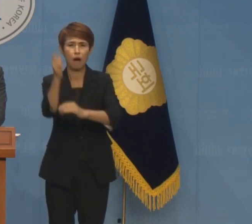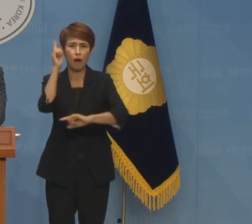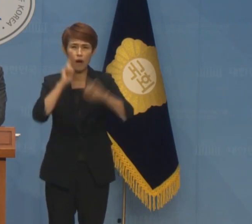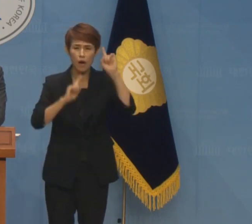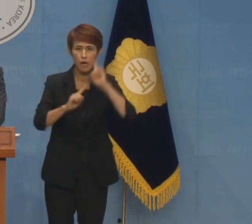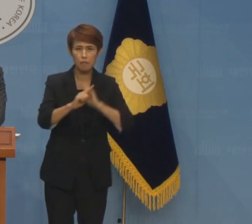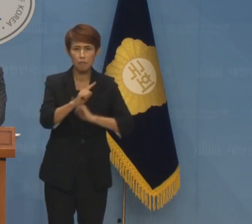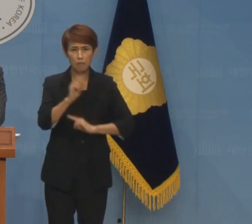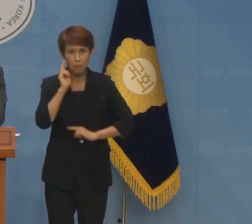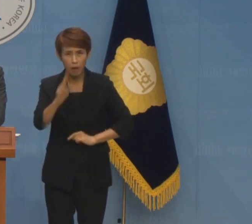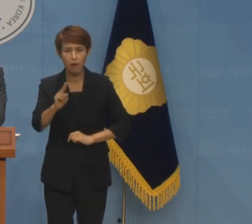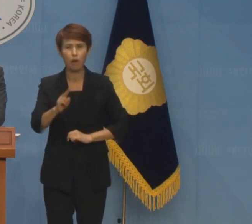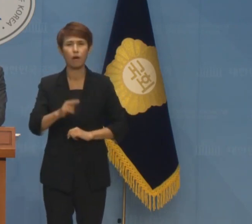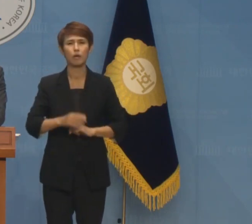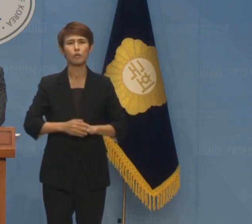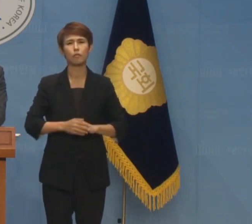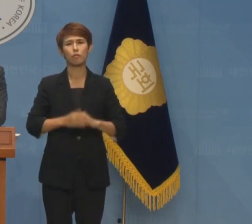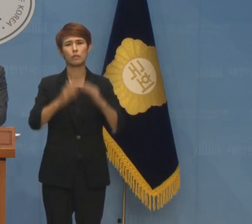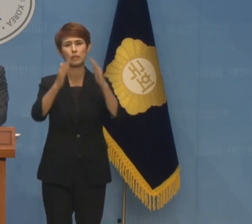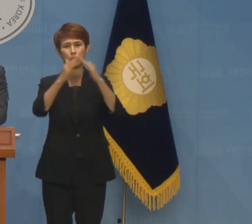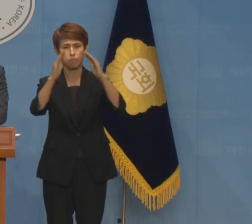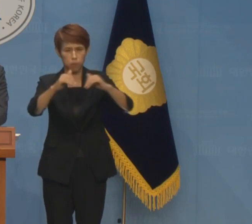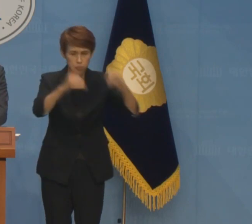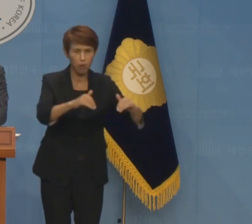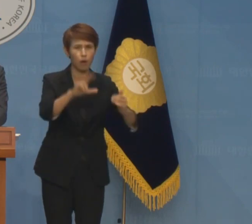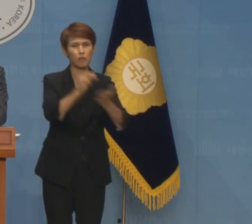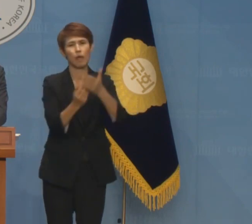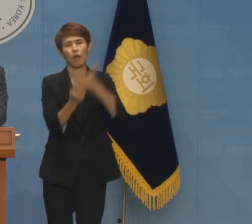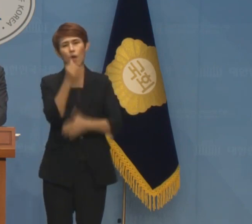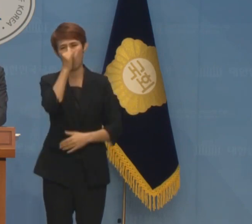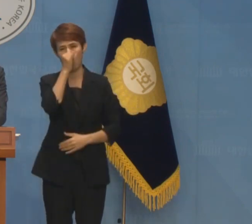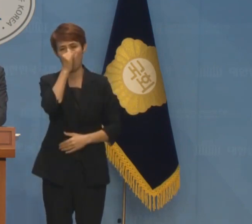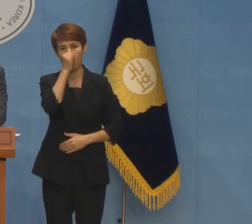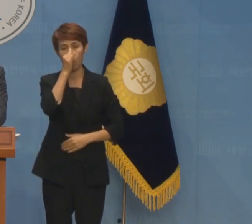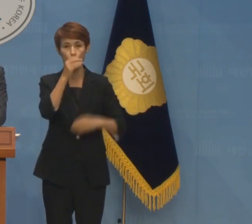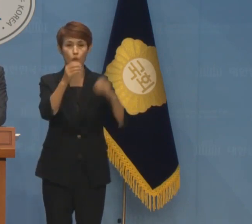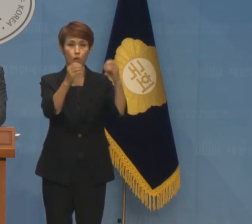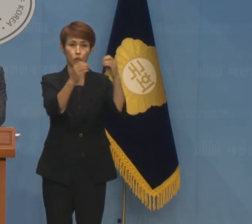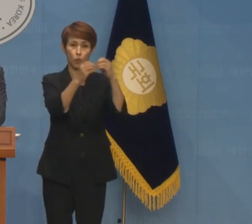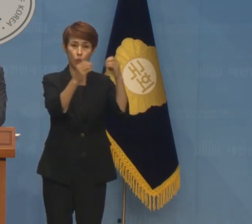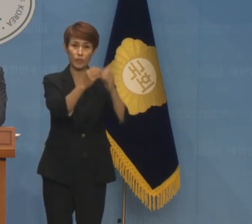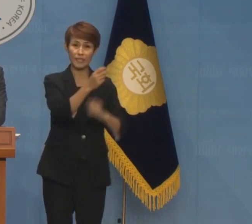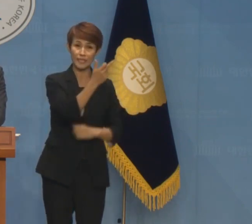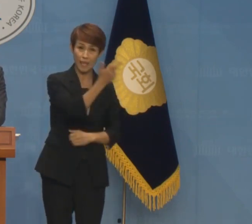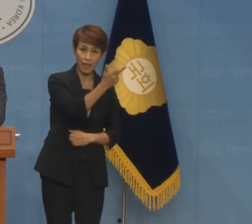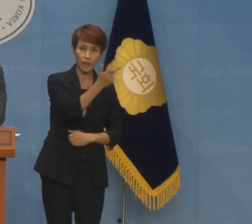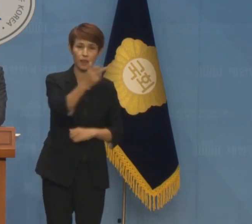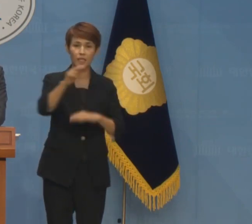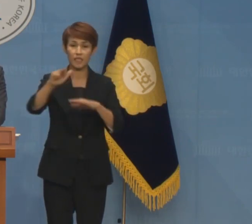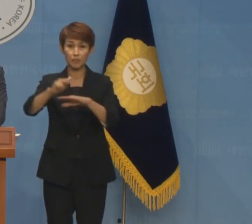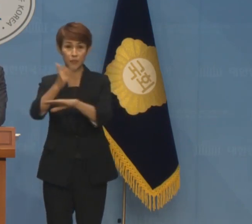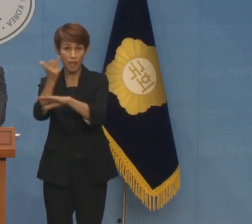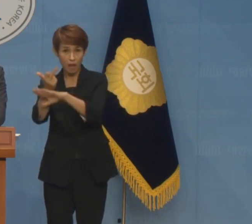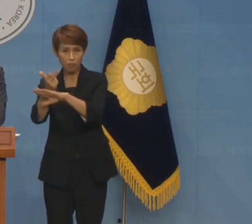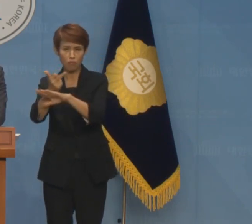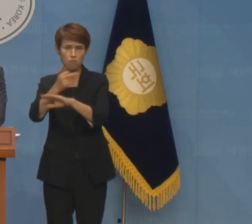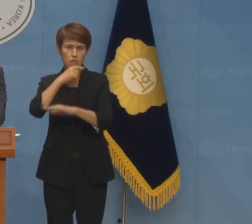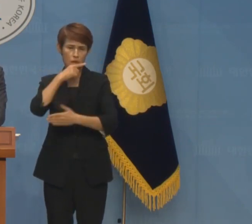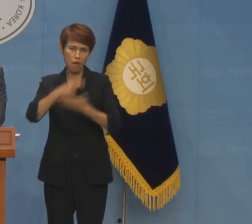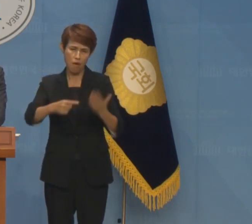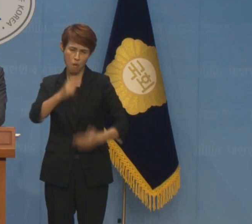재산 피해가 발생하고 있습니다. 특히 논산과 금산의 경우 그 피해가 아주 더